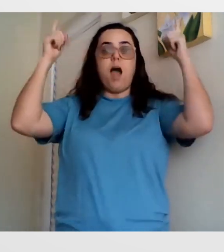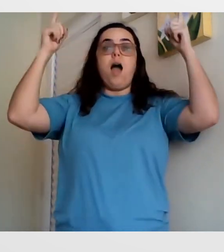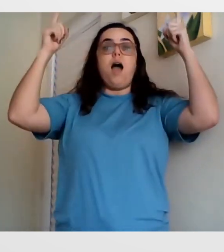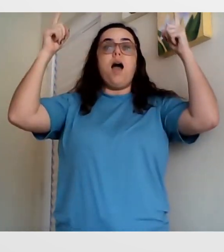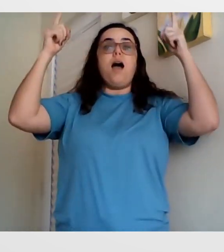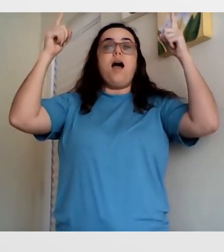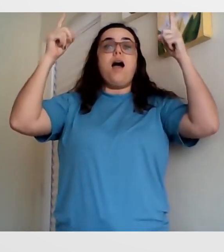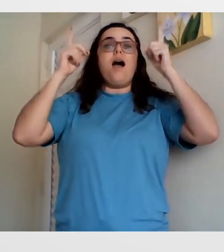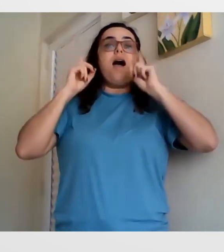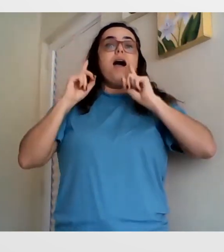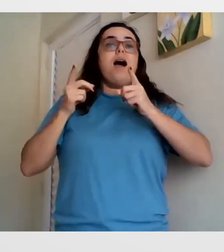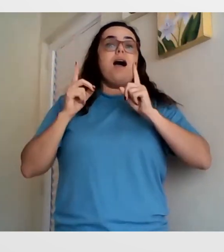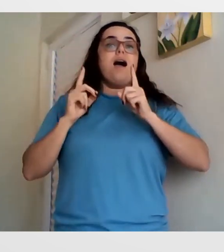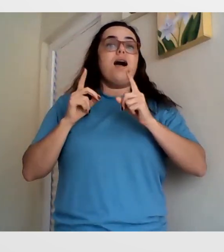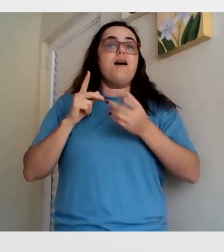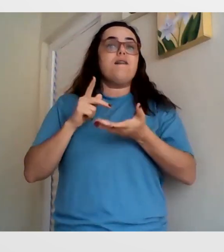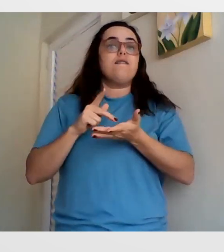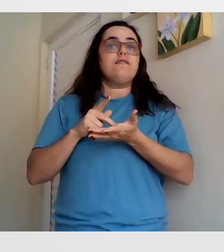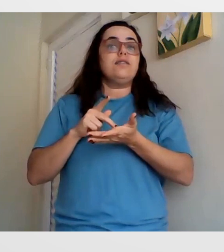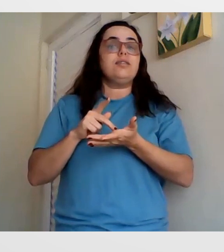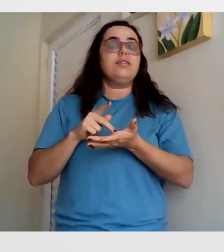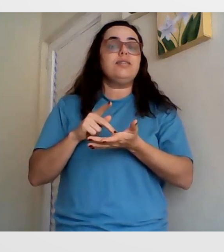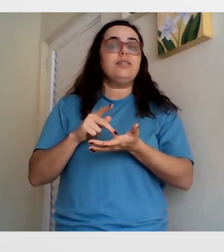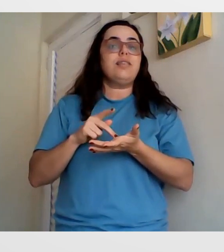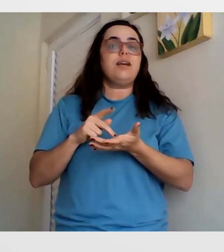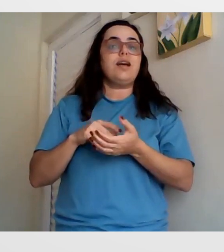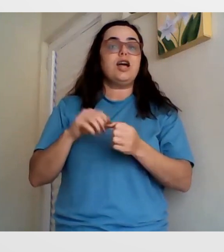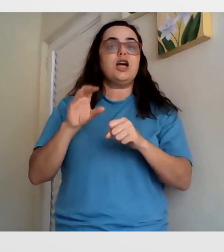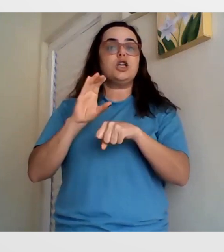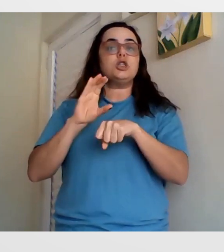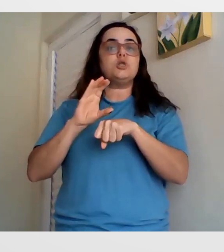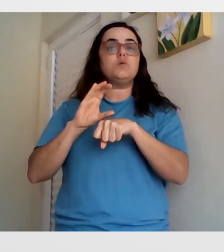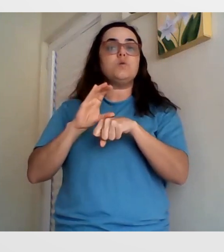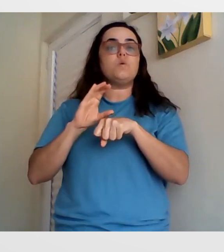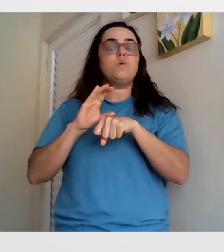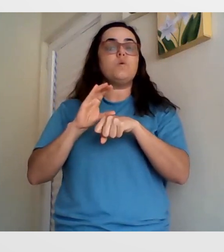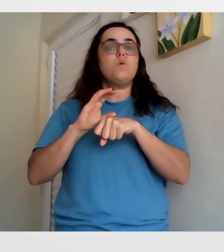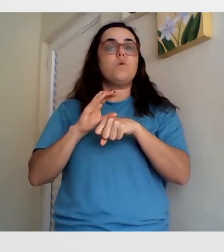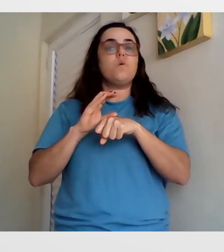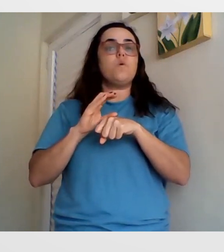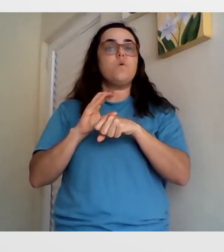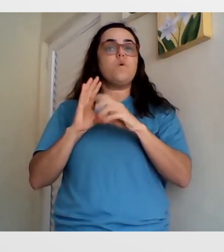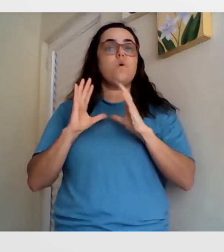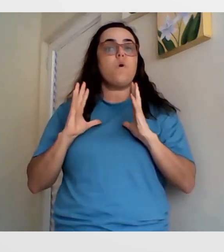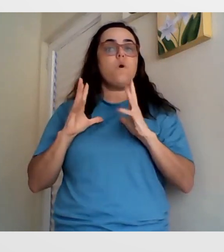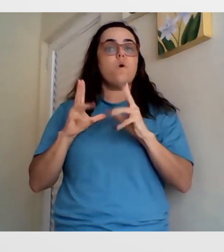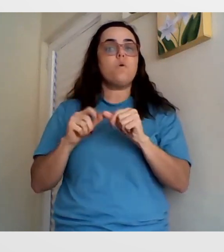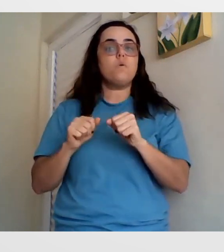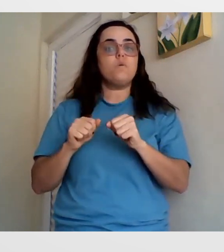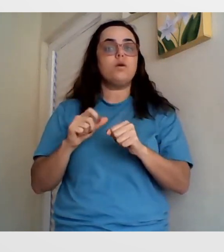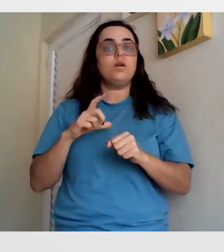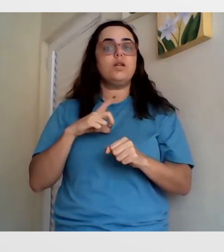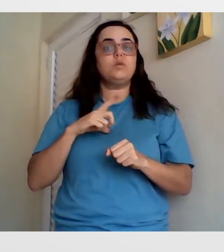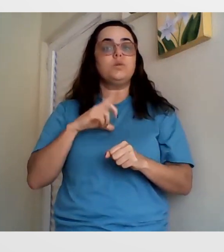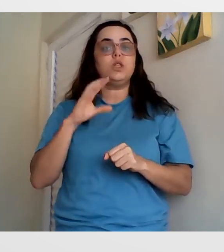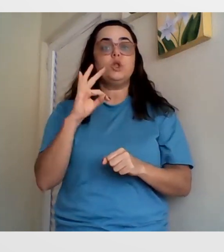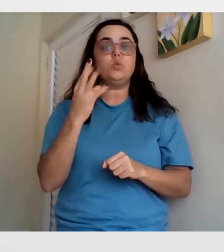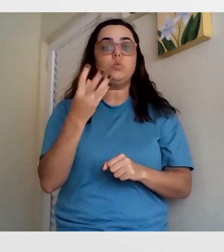aí que caiu a ficha para mim. É verdade. O método fluente em Libras, ele é completo. Ele